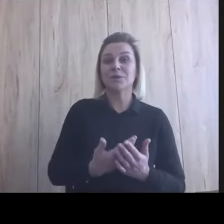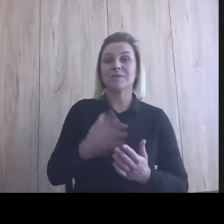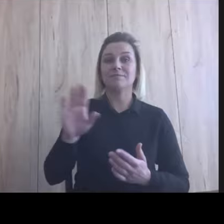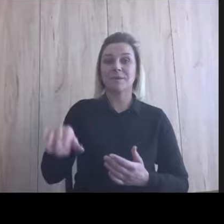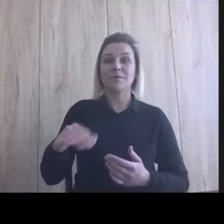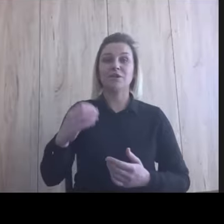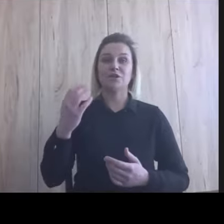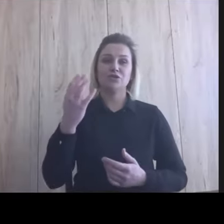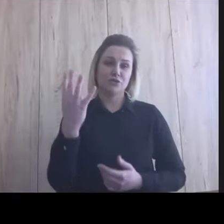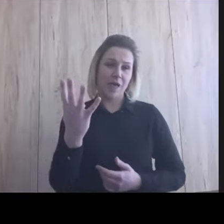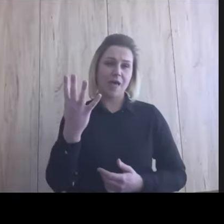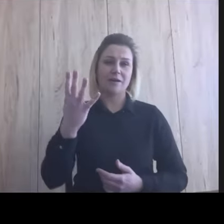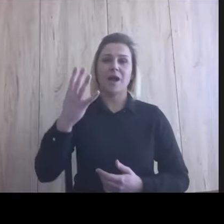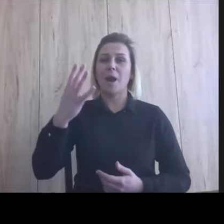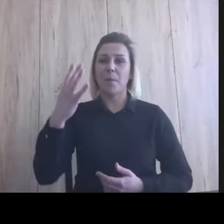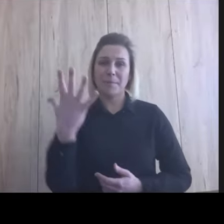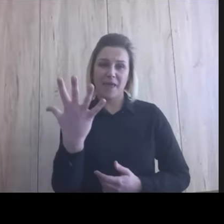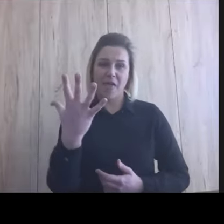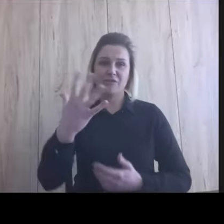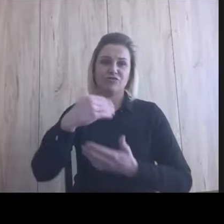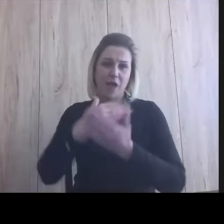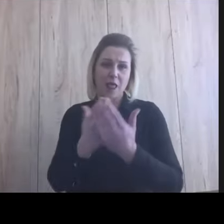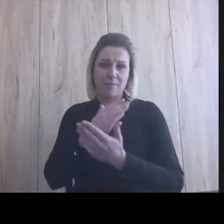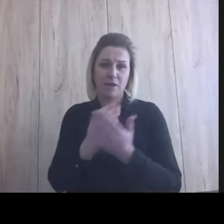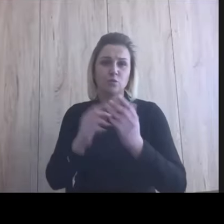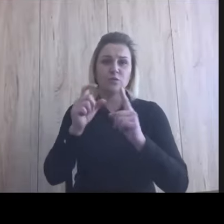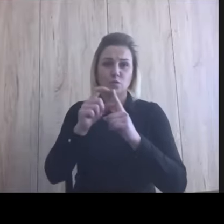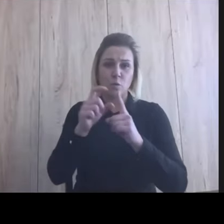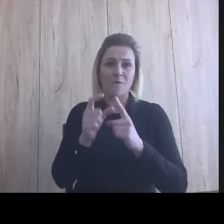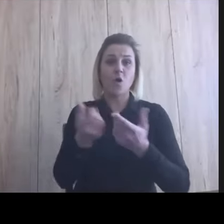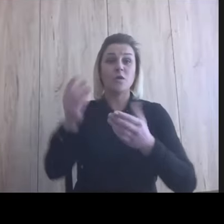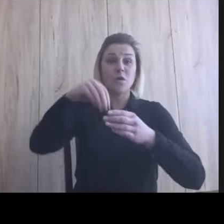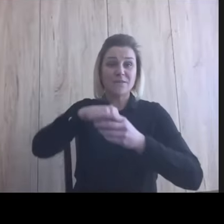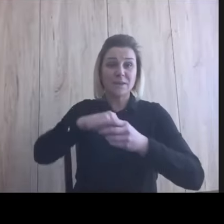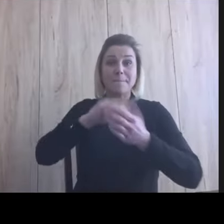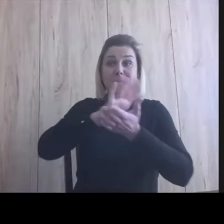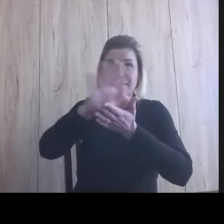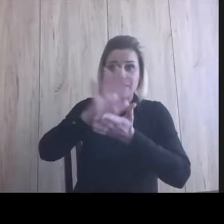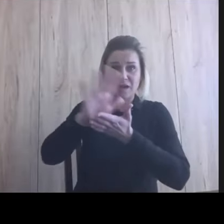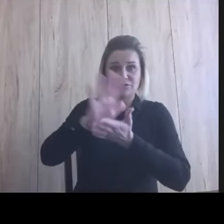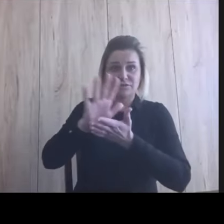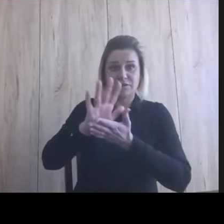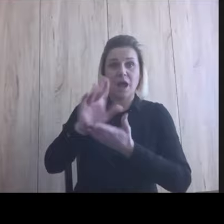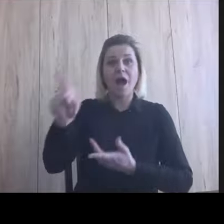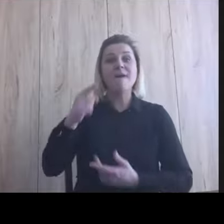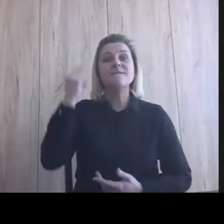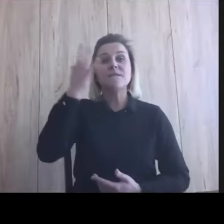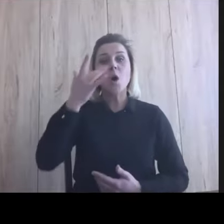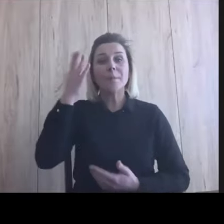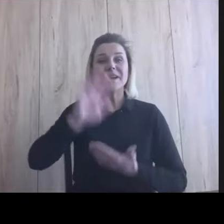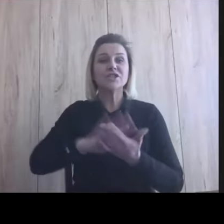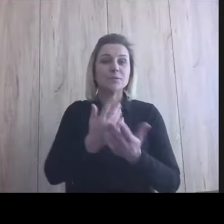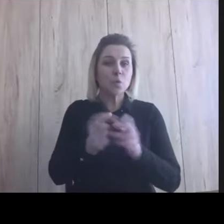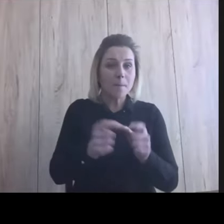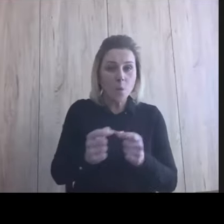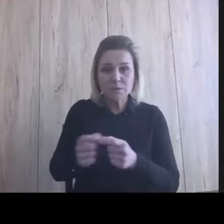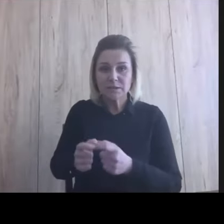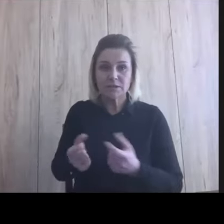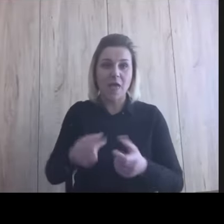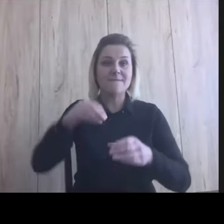czy pięć elementów na słowo, no to trzy przedmioty to piętnaście. A teraz wyobraźcie sobie tak jak są puzzle. Mogą być puzzle